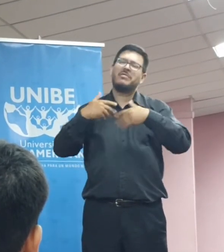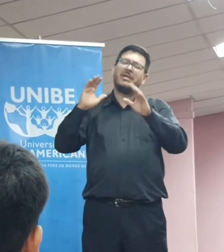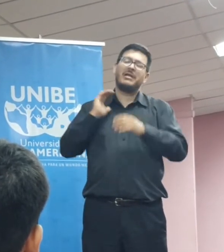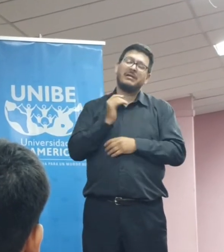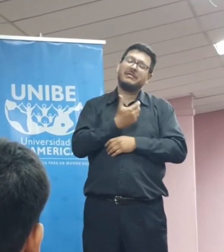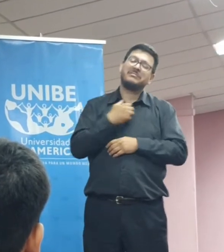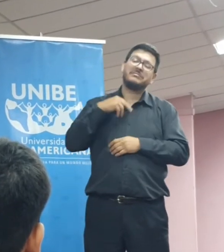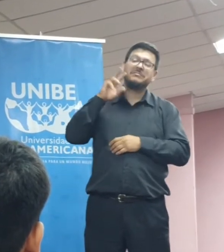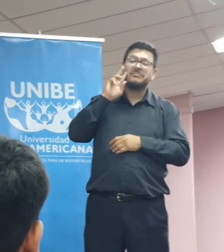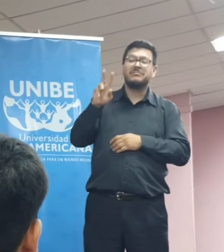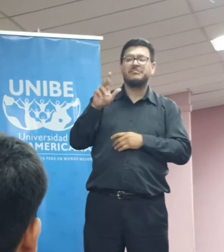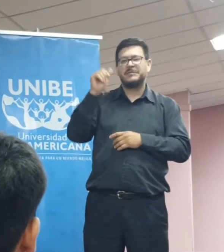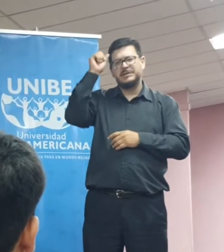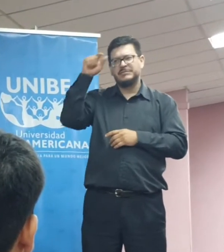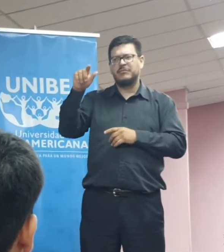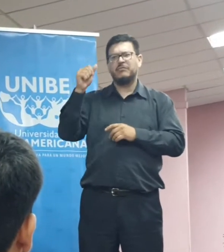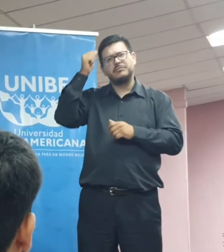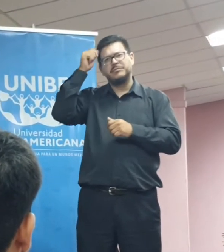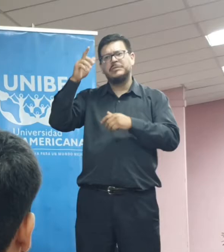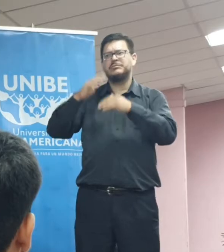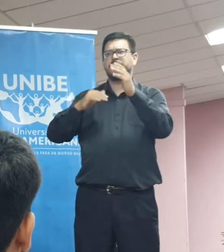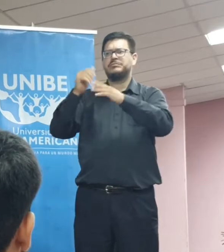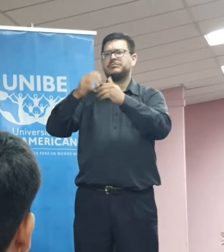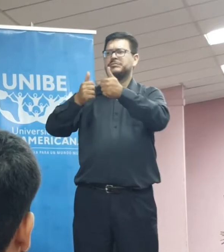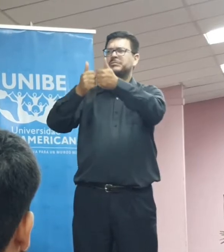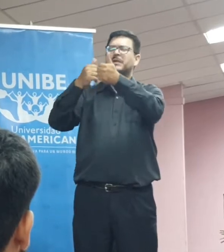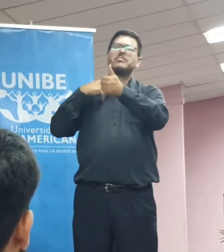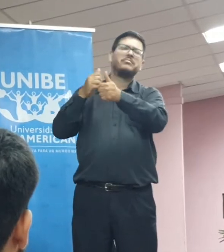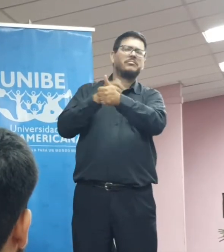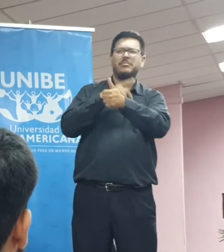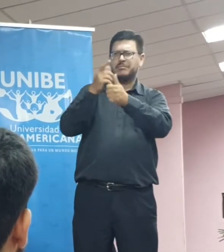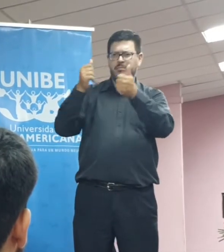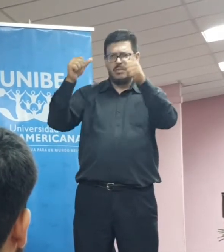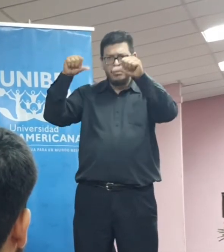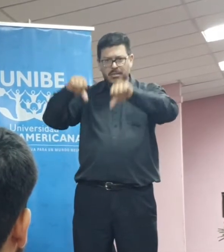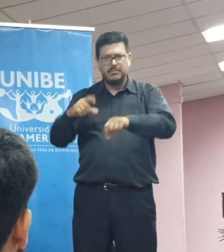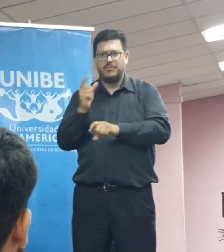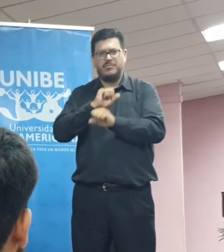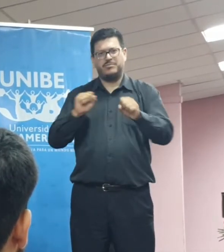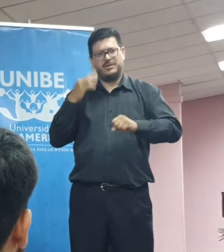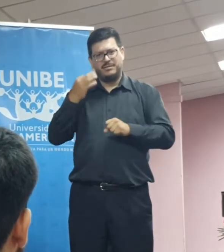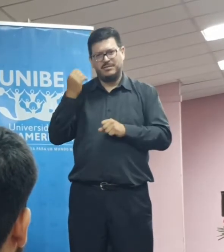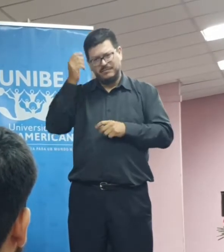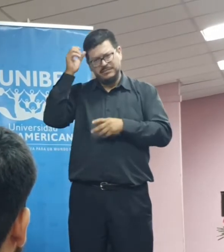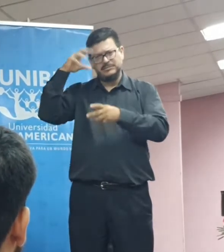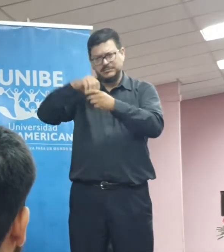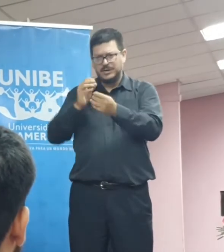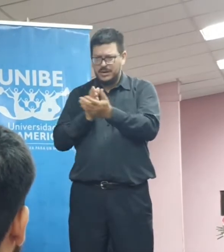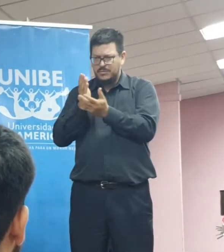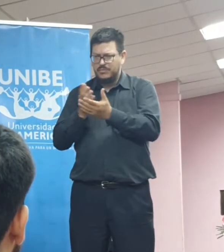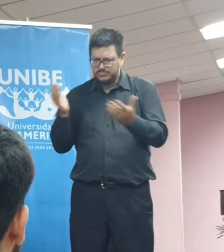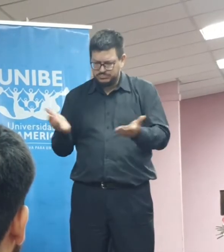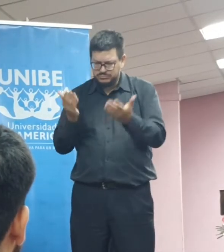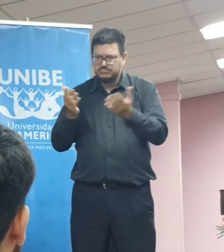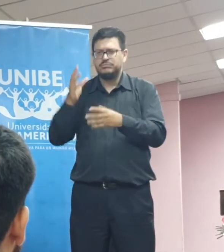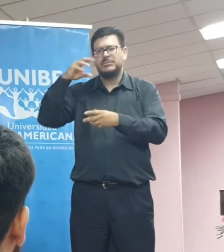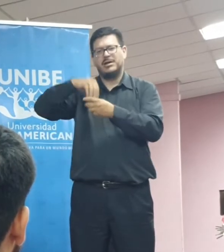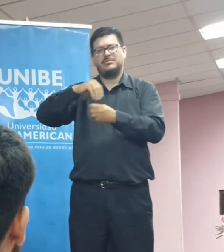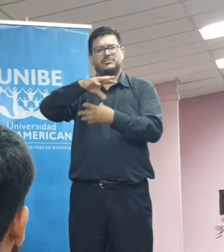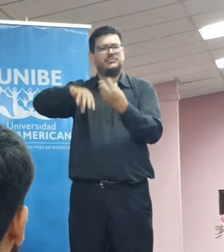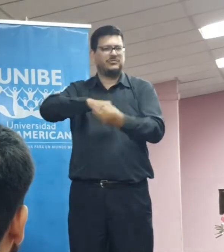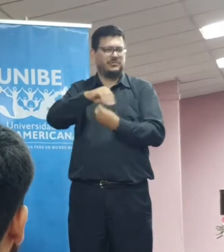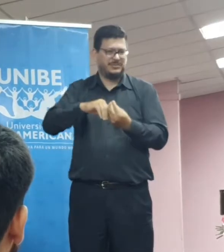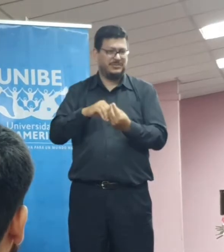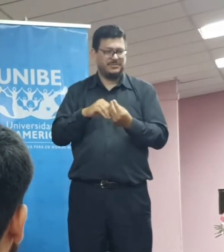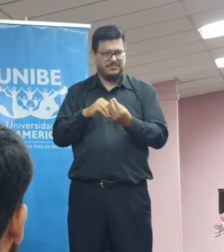otros destruyen aquello que permite una revolución dentro de nuestra sociedad. Hoy